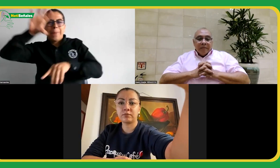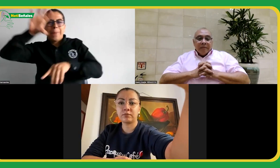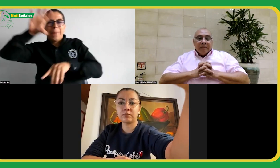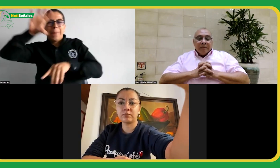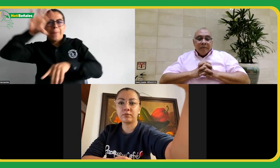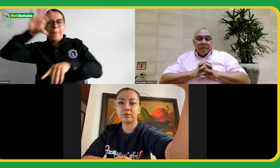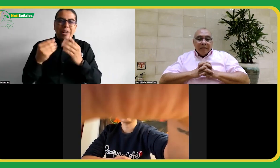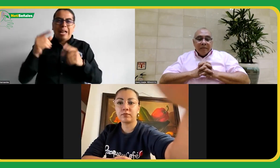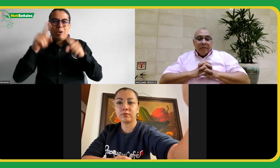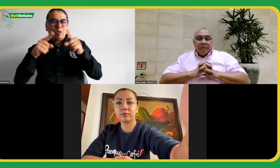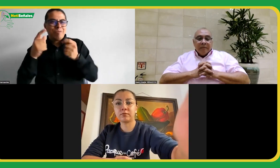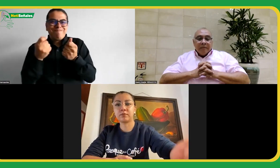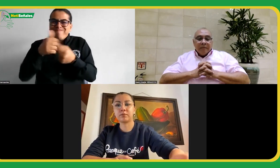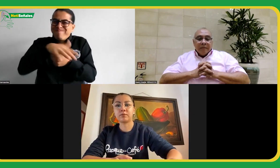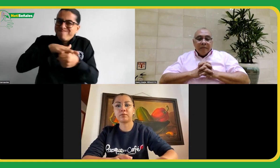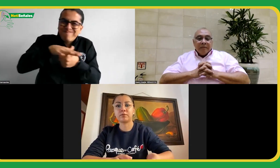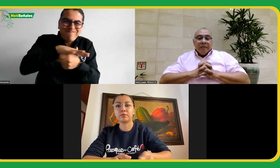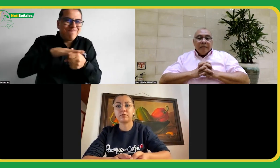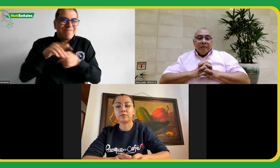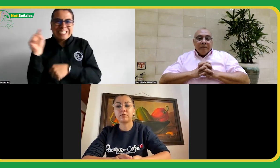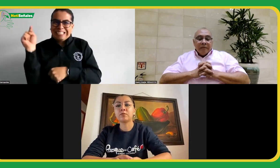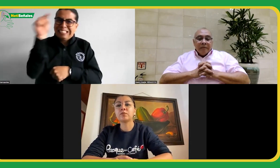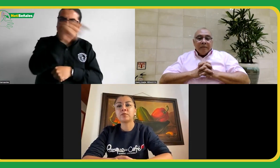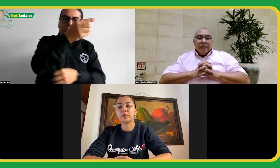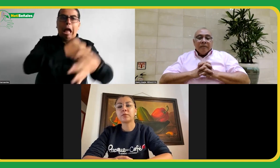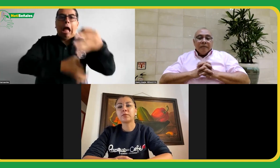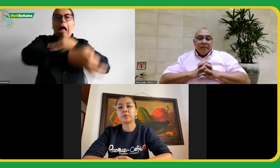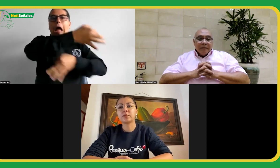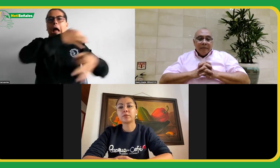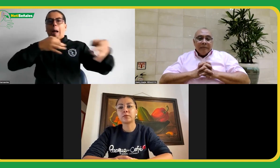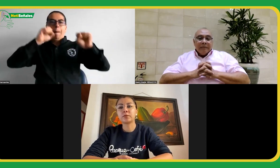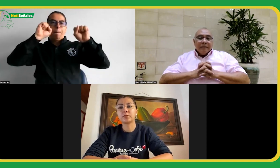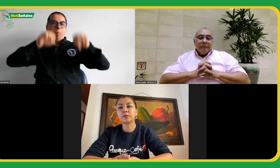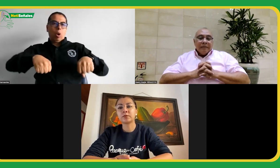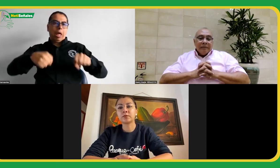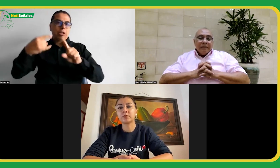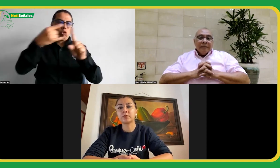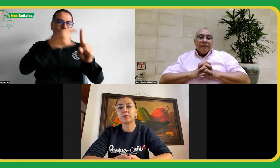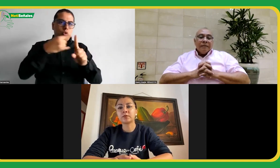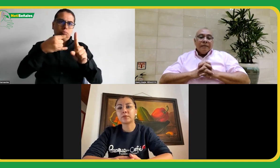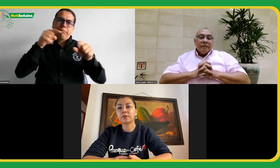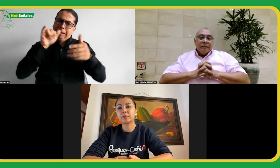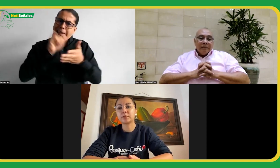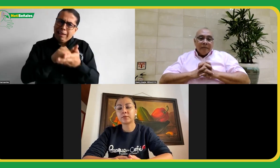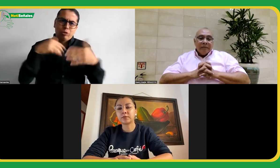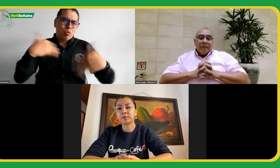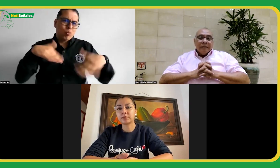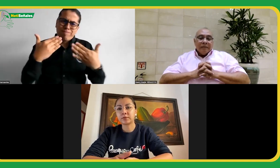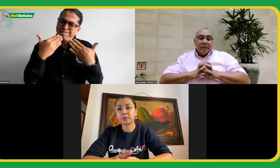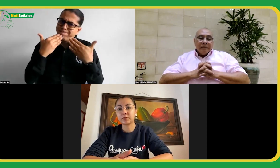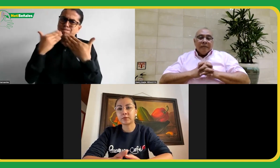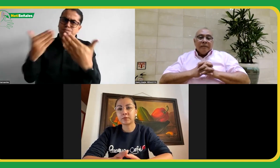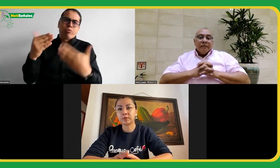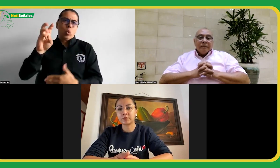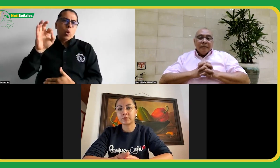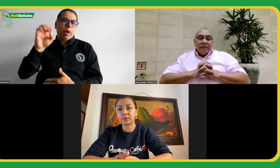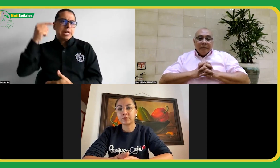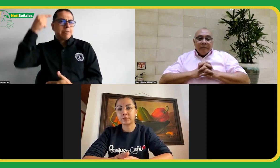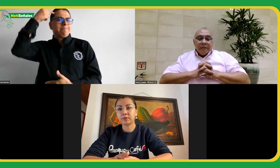no nos fue fácil poder estar presentes allí. La oportunidad de no estar allí, pero en cambio poder hacer presencia de manera virtual, es de